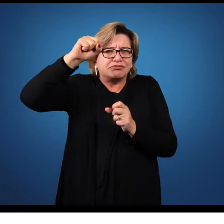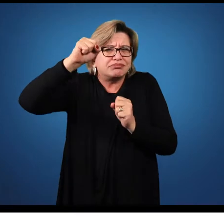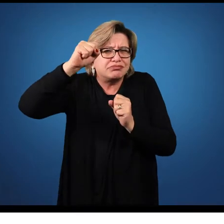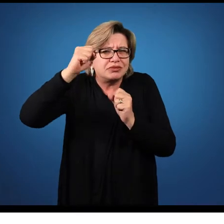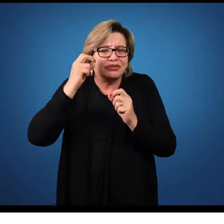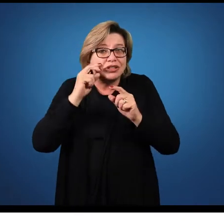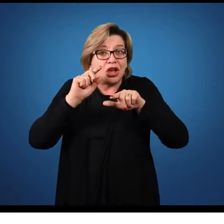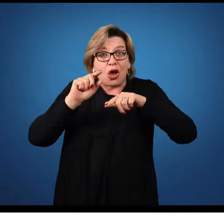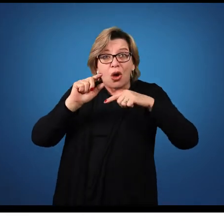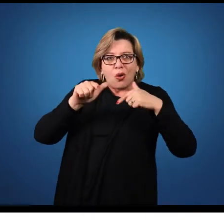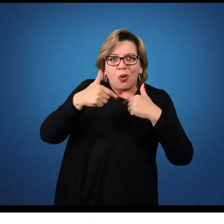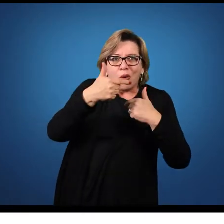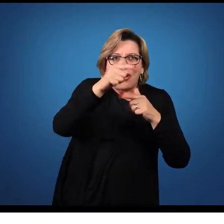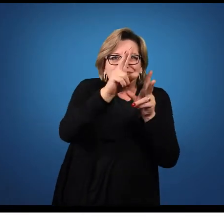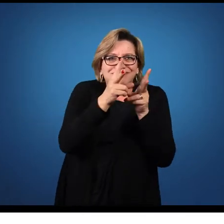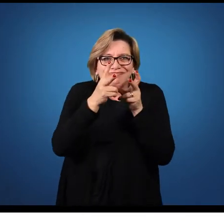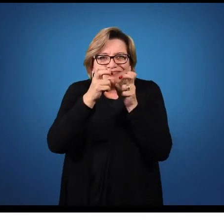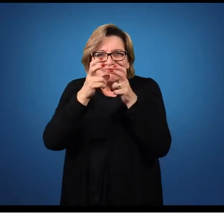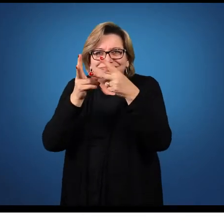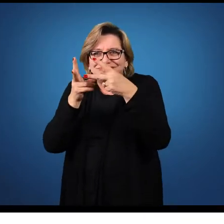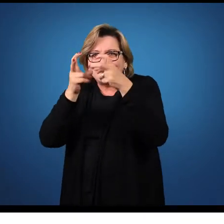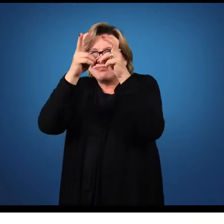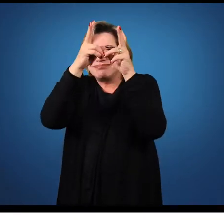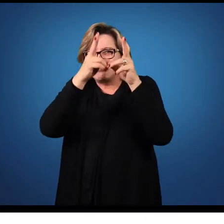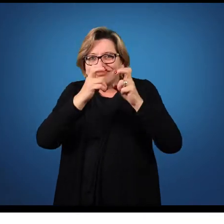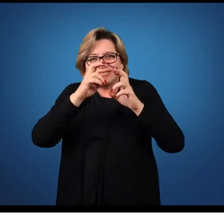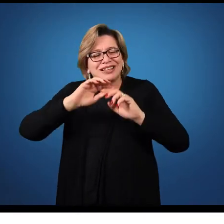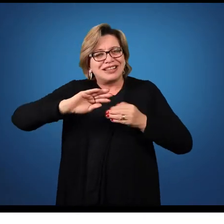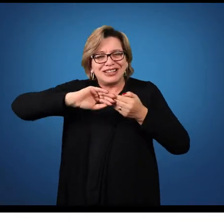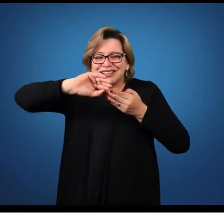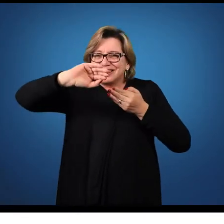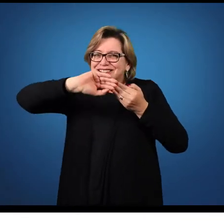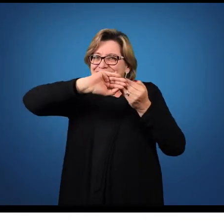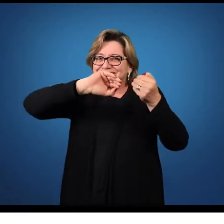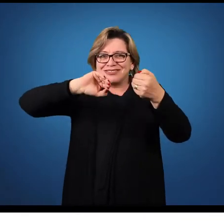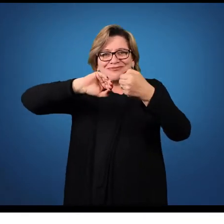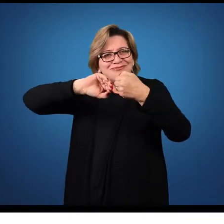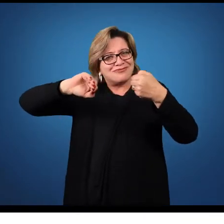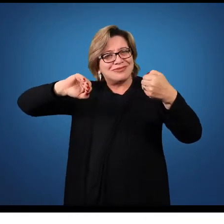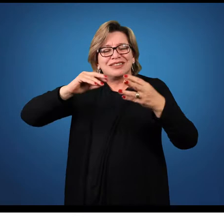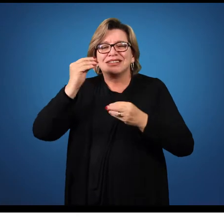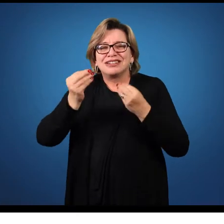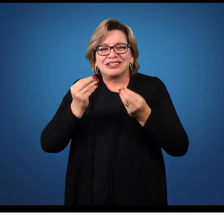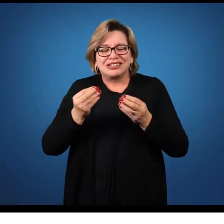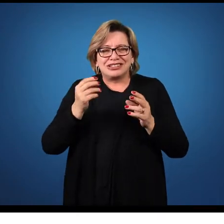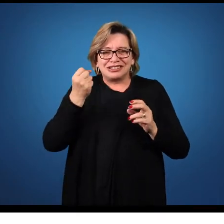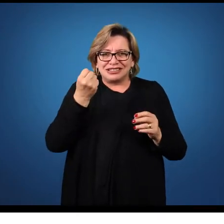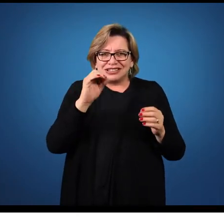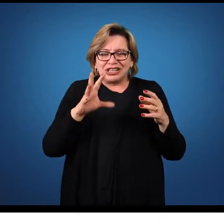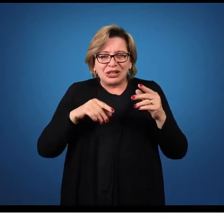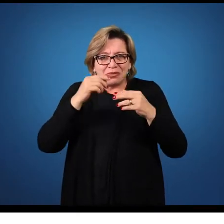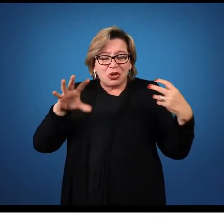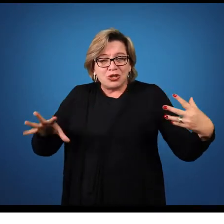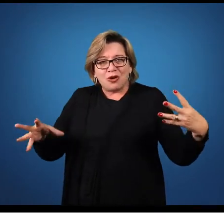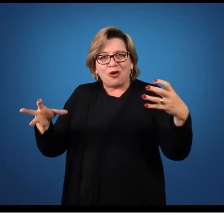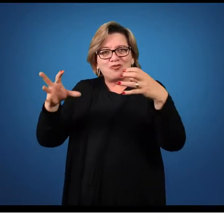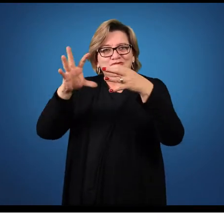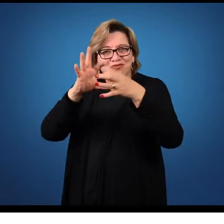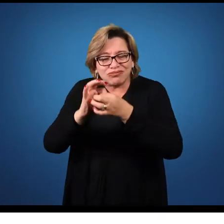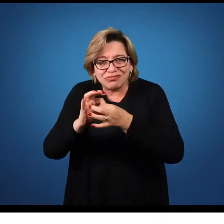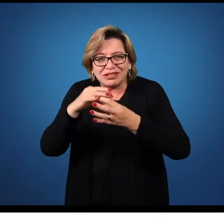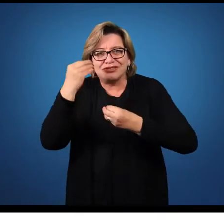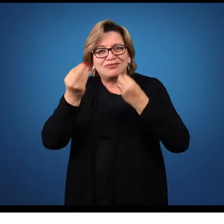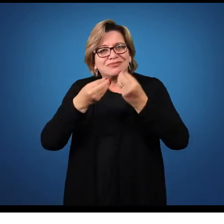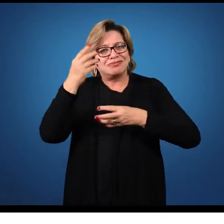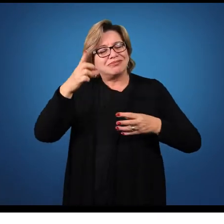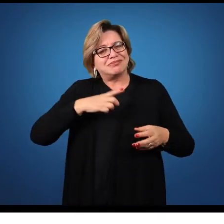você perceba outro, e assim por diante, todos os elementos da obra. Quando esses elementos tornam a se juntar, é que você